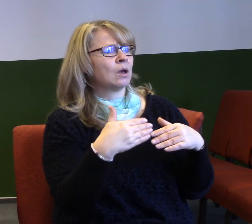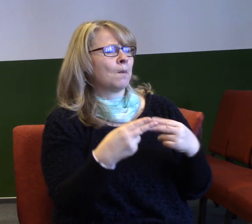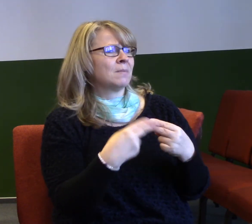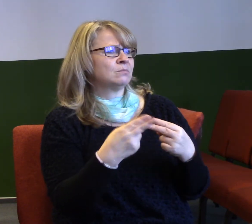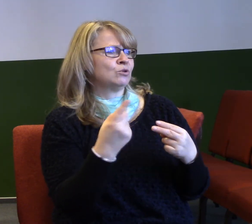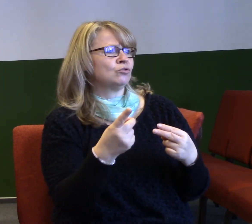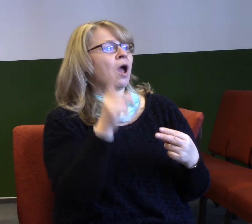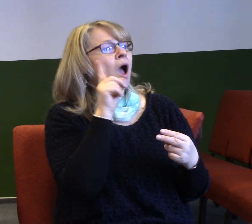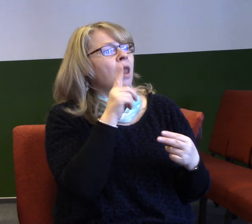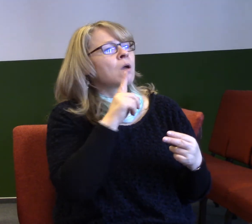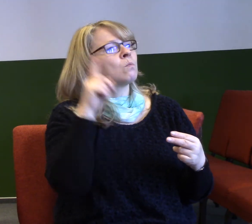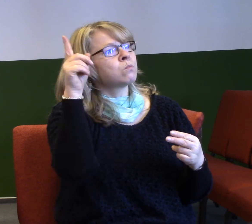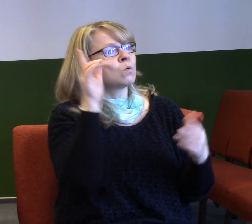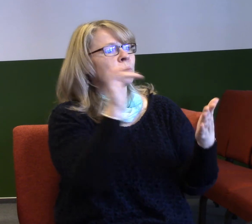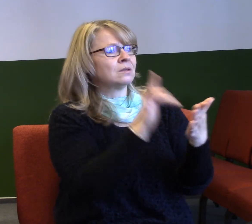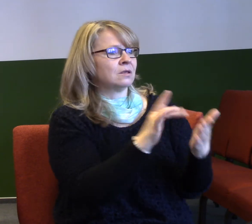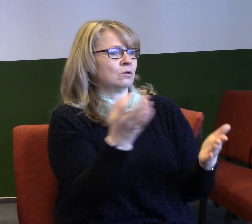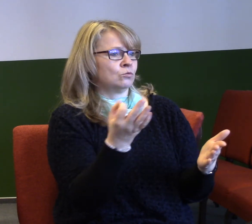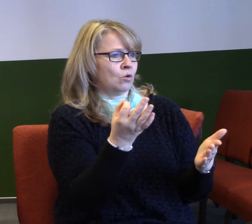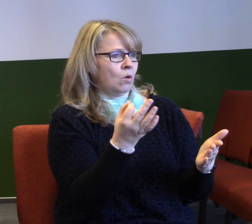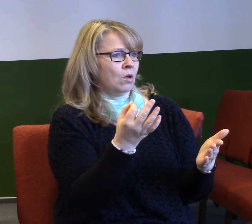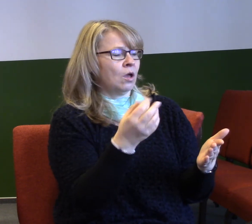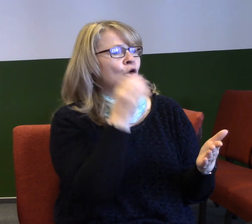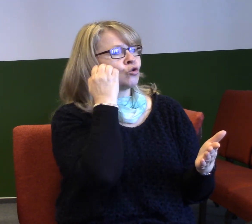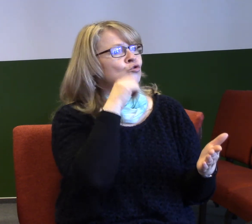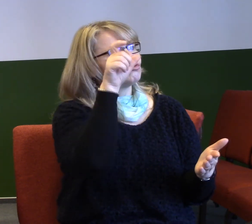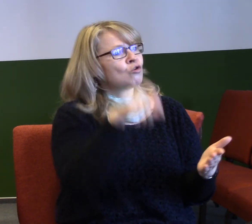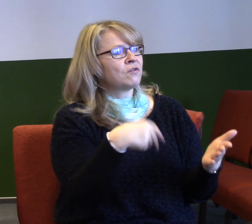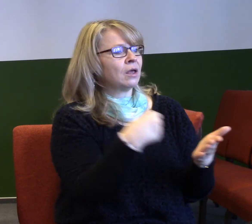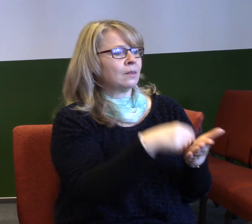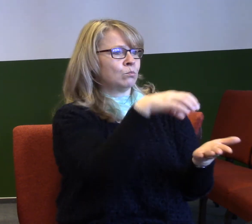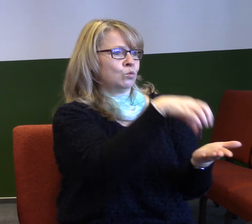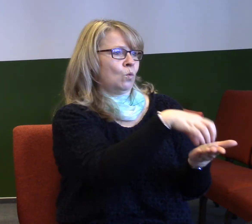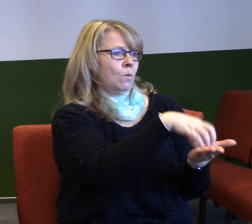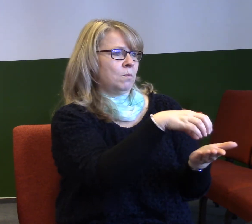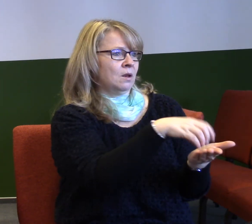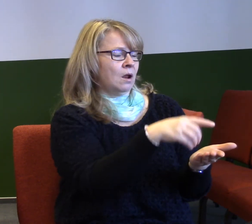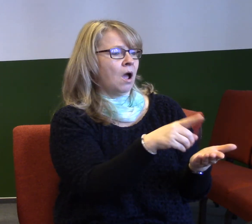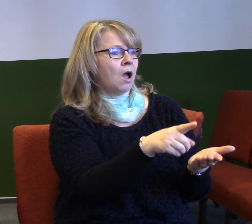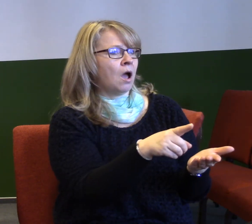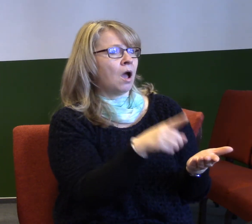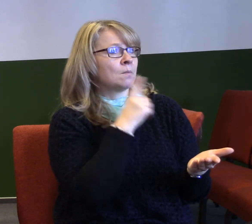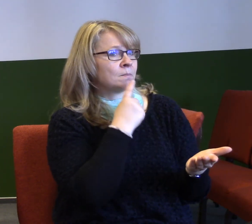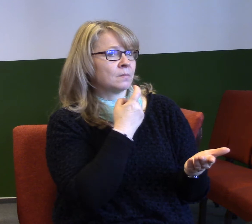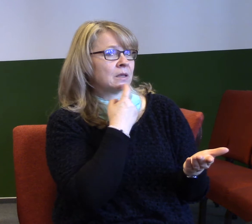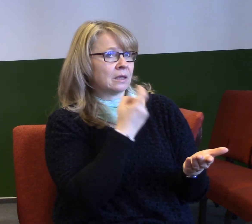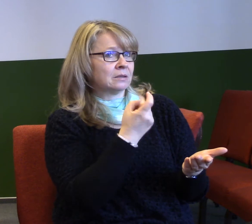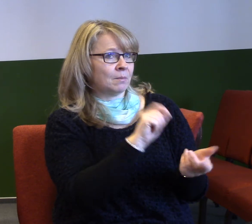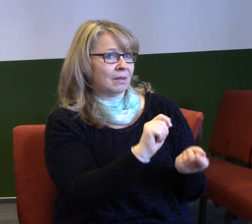bytosti a vztahy potřebujeme, a když se vám to někdy nelíbí, rádi bychom to změnili. Tak to je. Tak si myslím, že je